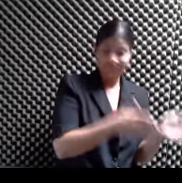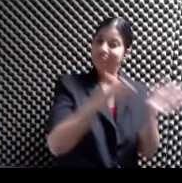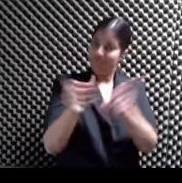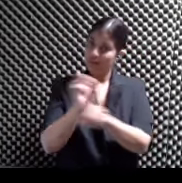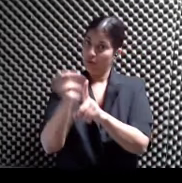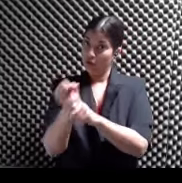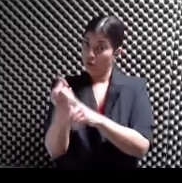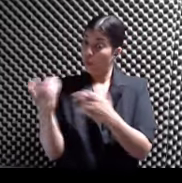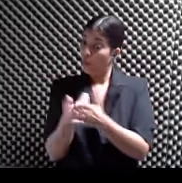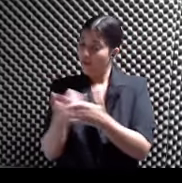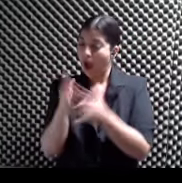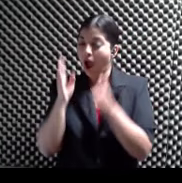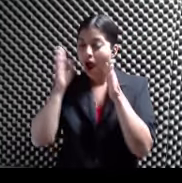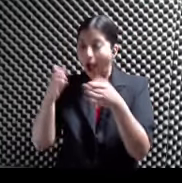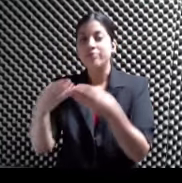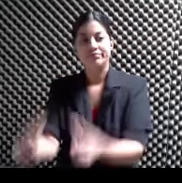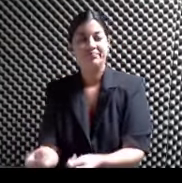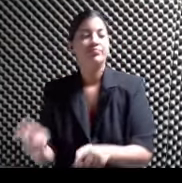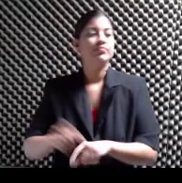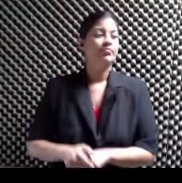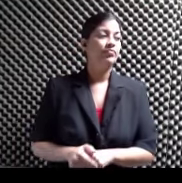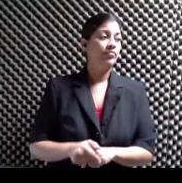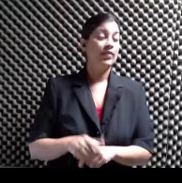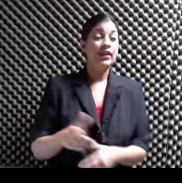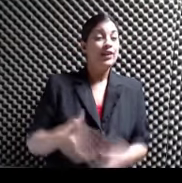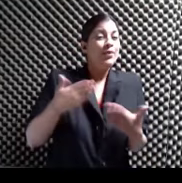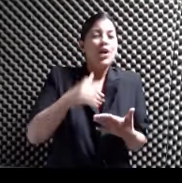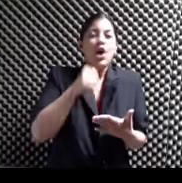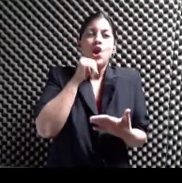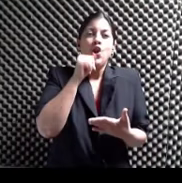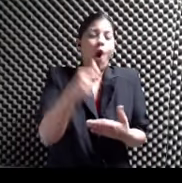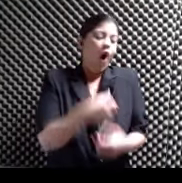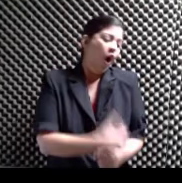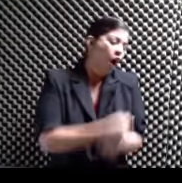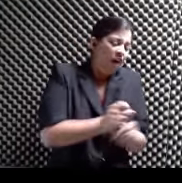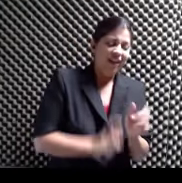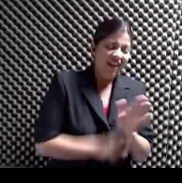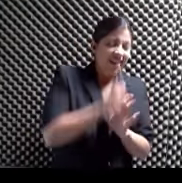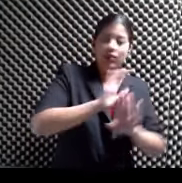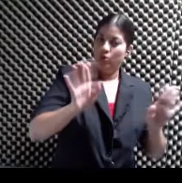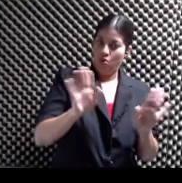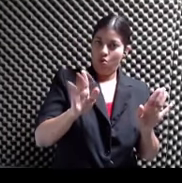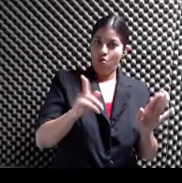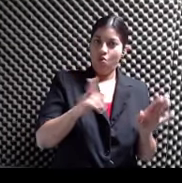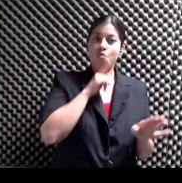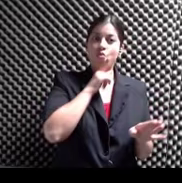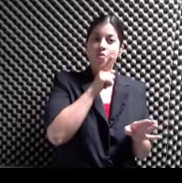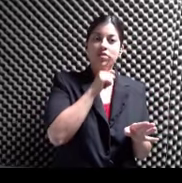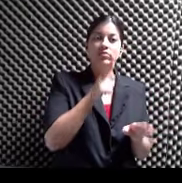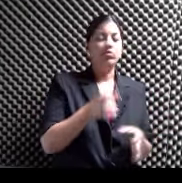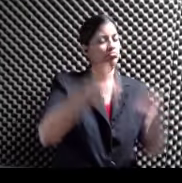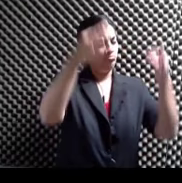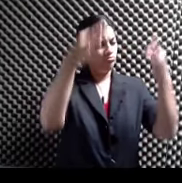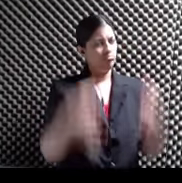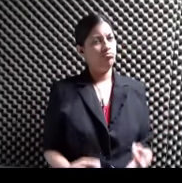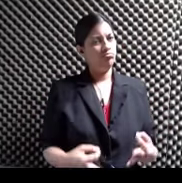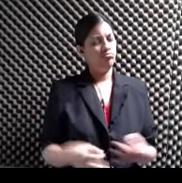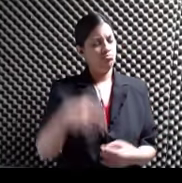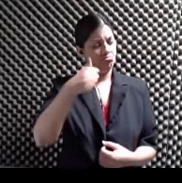El entusiasmo No es una cualidad Que se construye O se desarrolla Es un estudio De afirmación De sí mismo Ok